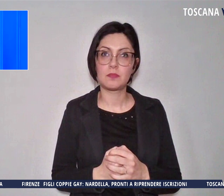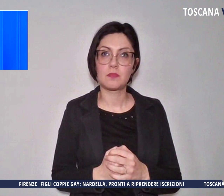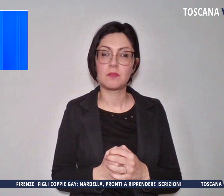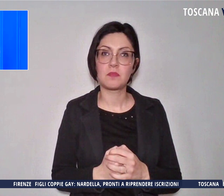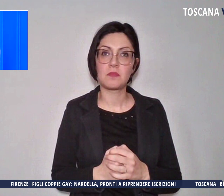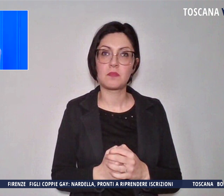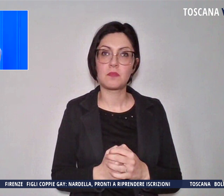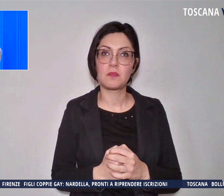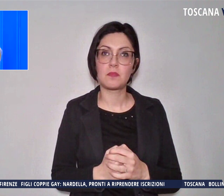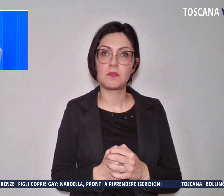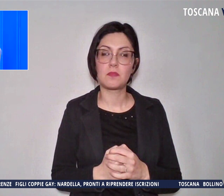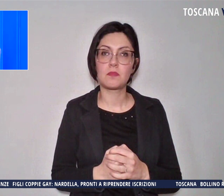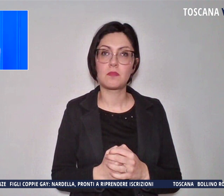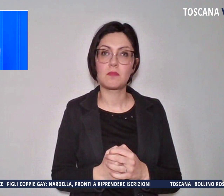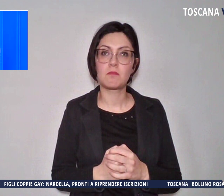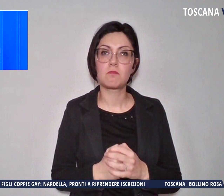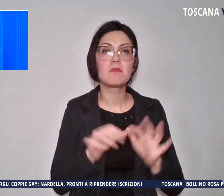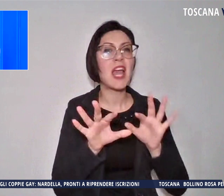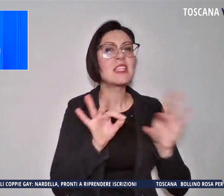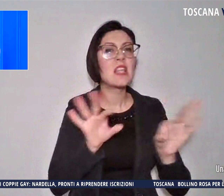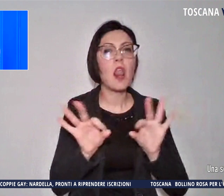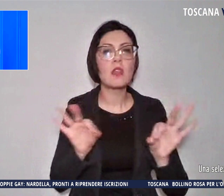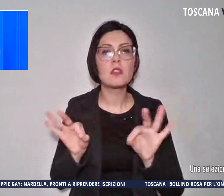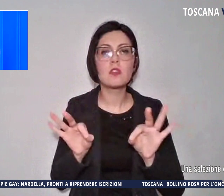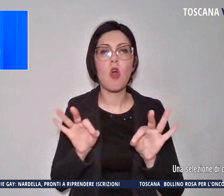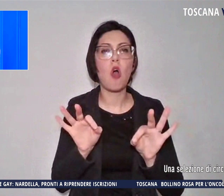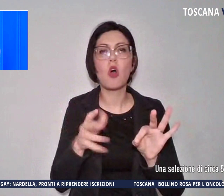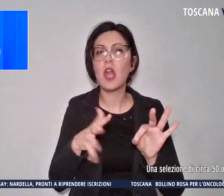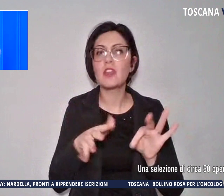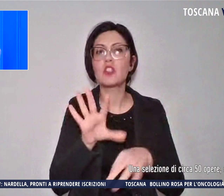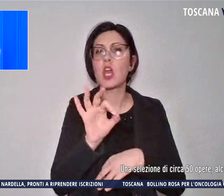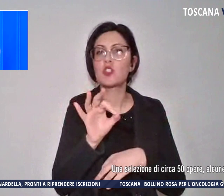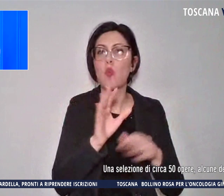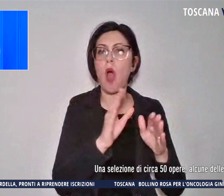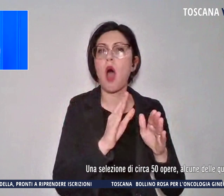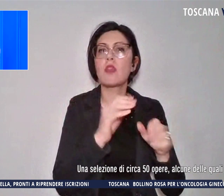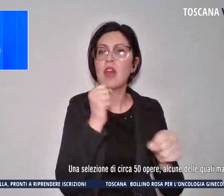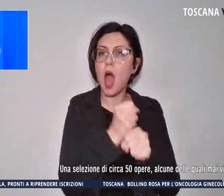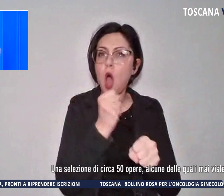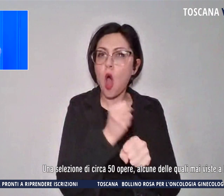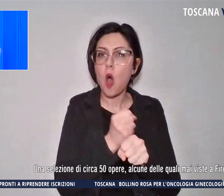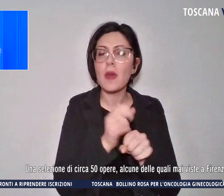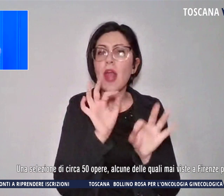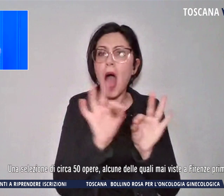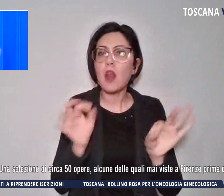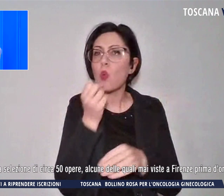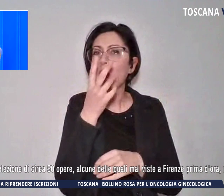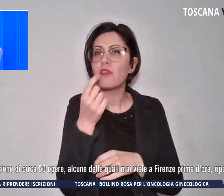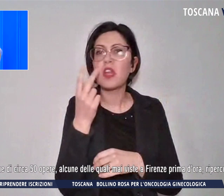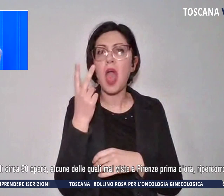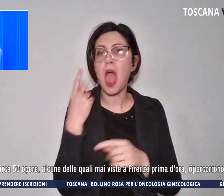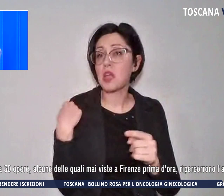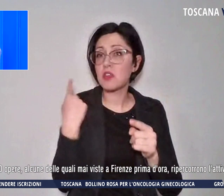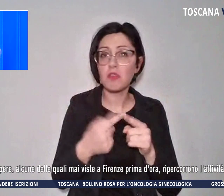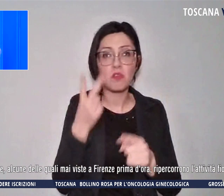Una selezione di circa 50 opere, alcune delle quali mai viste a Firenze prima d'ora